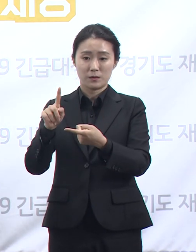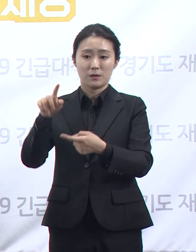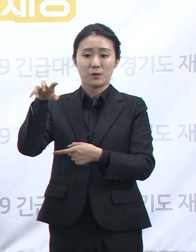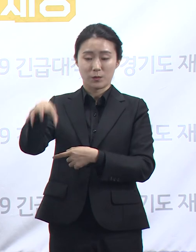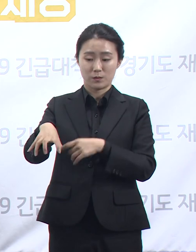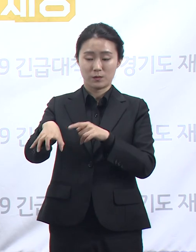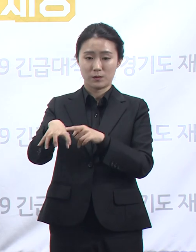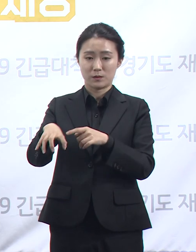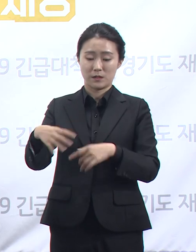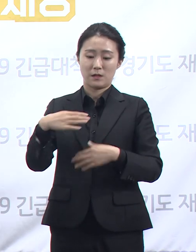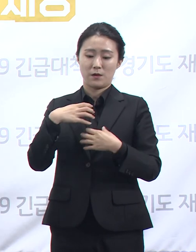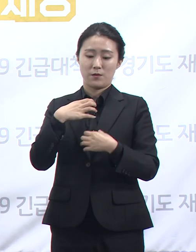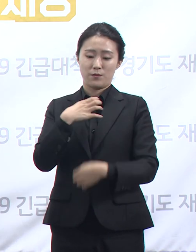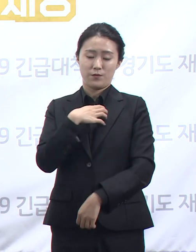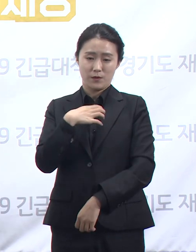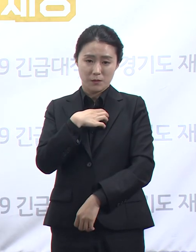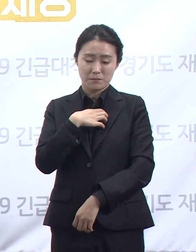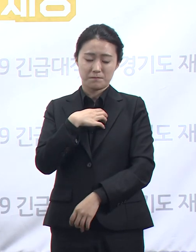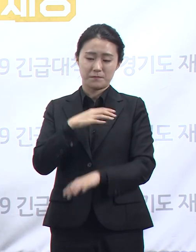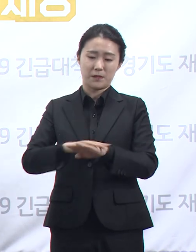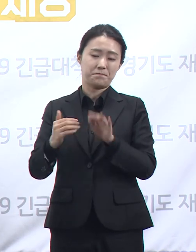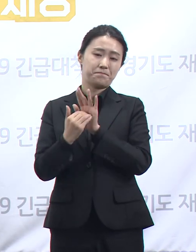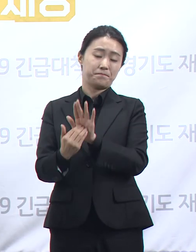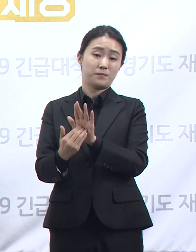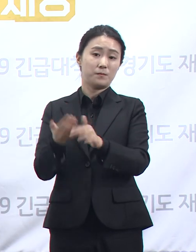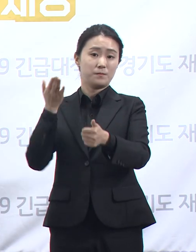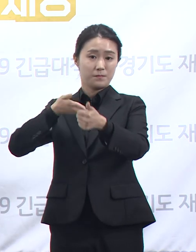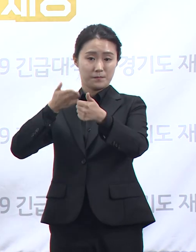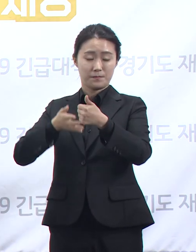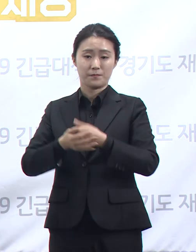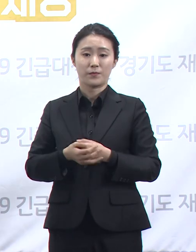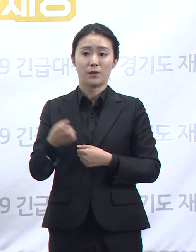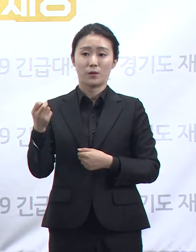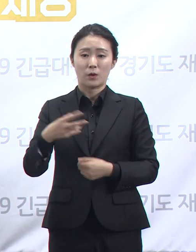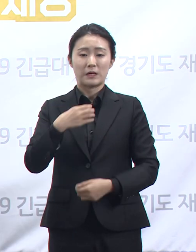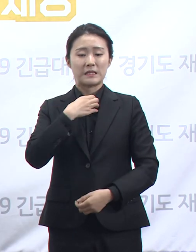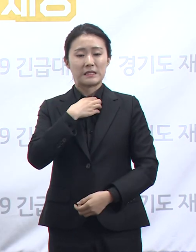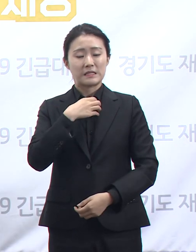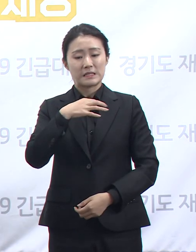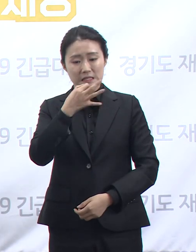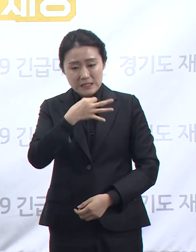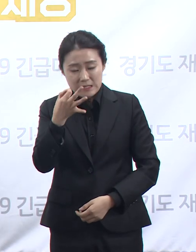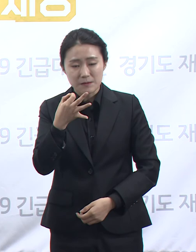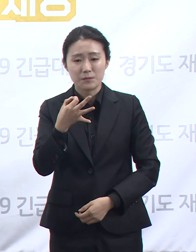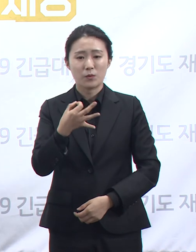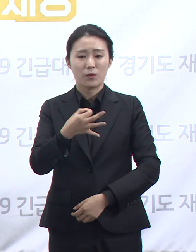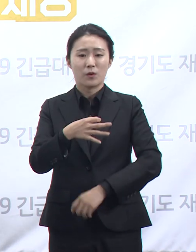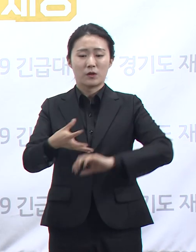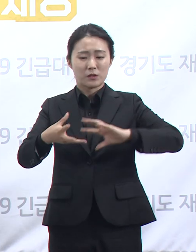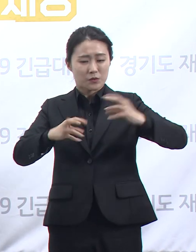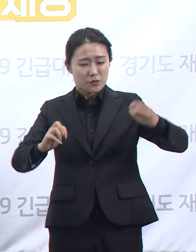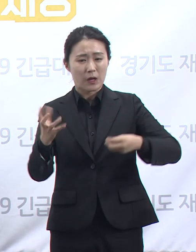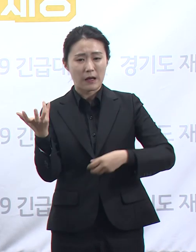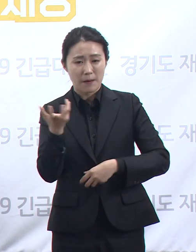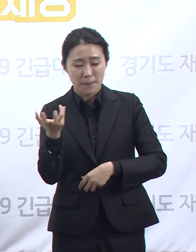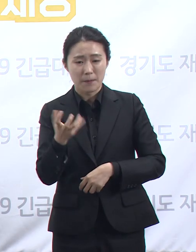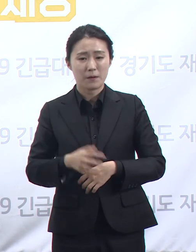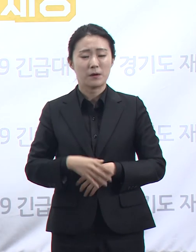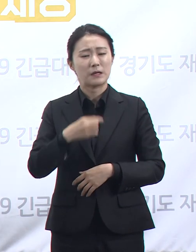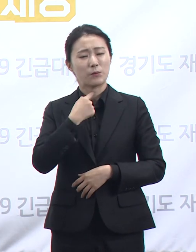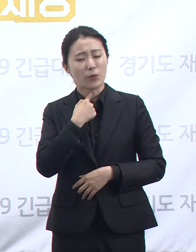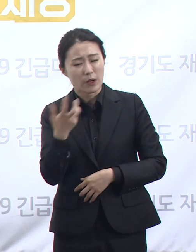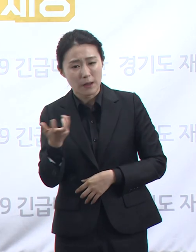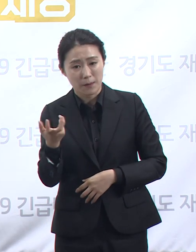또한 열이 나거나 기침, 가래, 코막힘, 인후염, 근육통 등의 증상이 있으면 휴가를 미루거나 취소하고